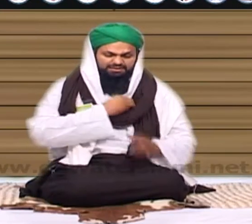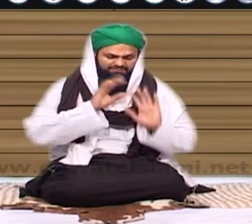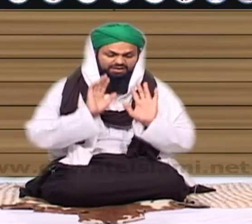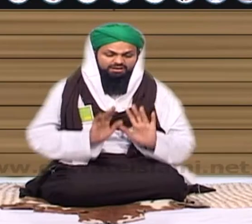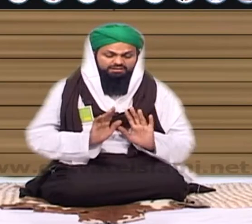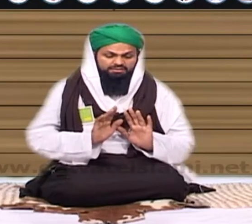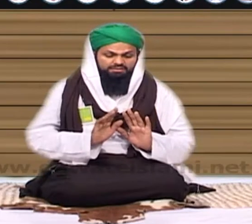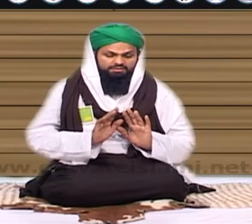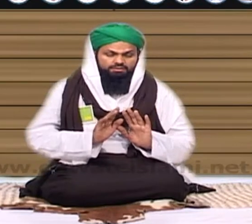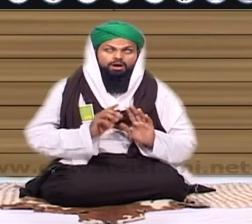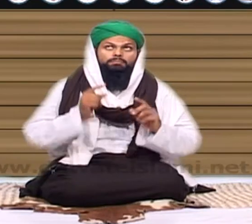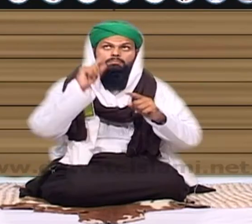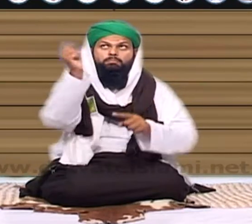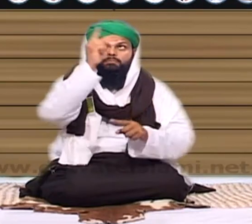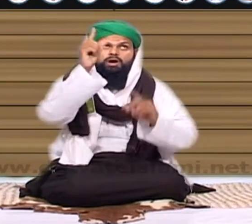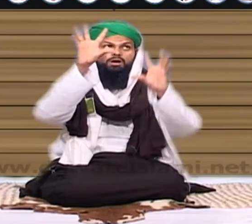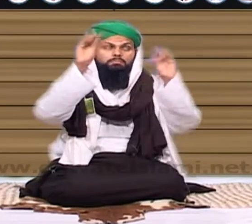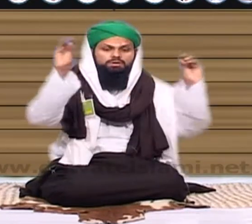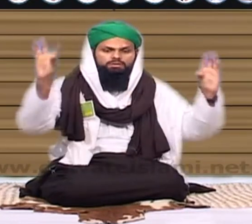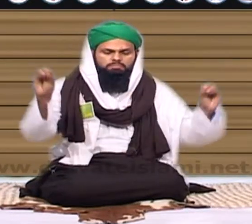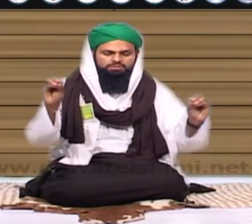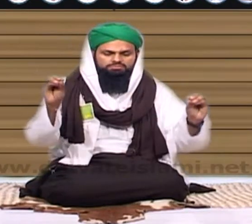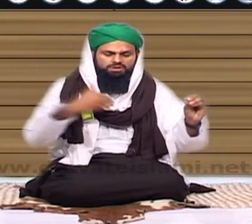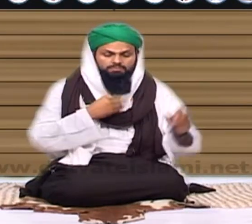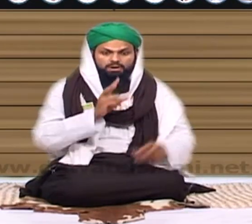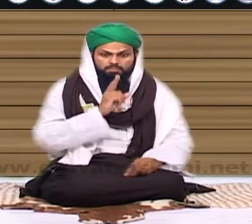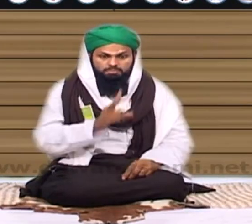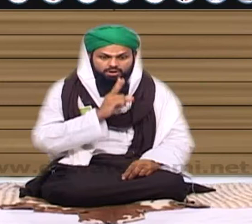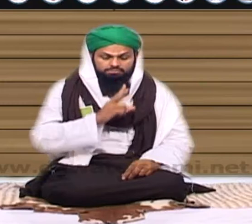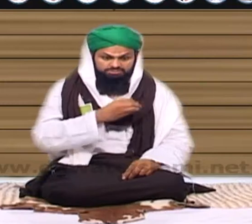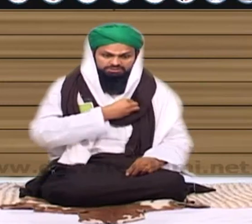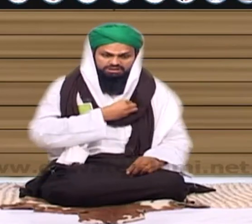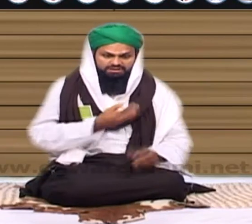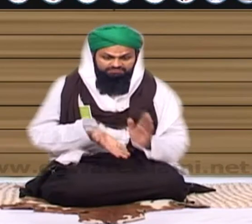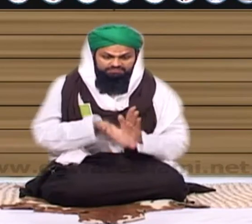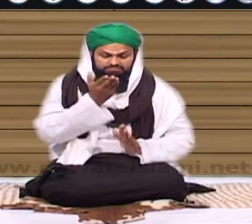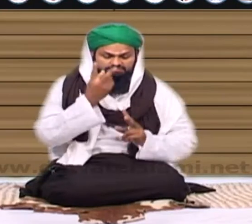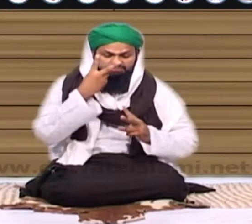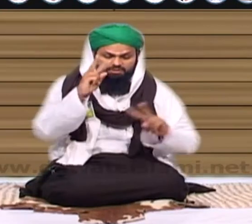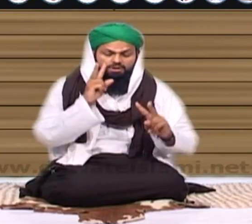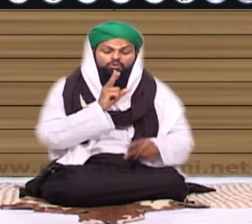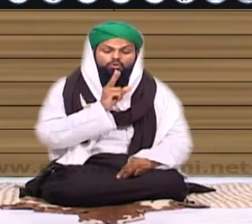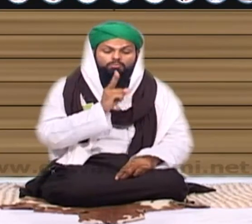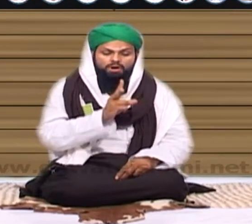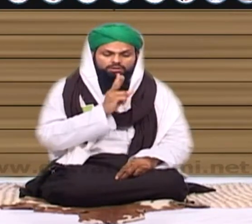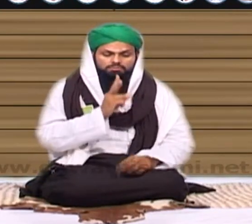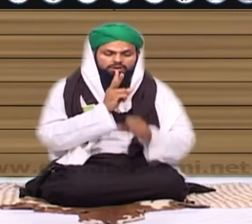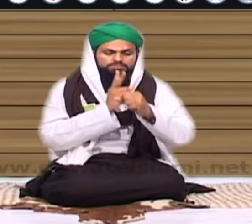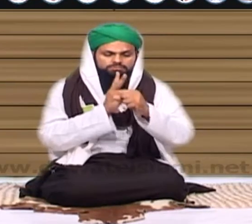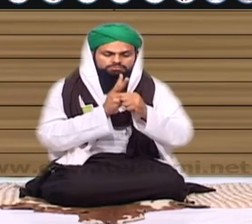گرمی سے تکلیف اور یہ اگر پنکھے بند ہو جائے اور پھر میں بیان کروں تو مجھے کتنی لگ کیونکہ